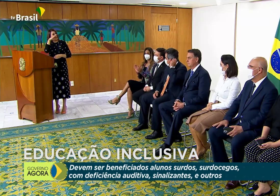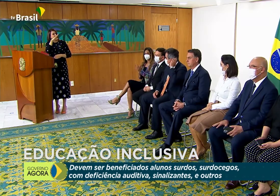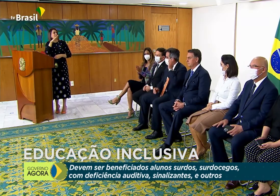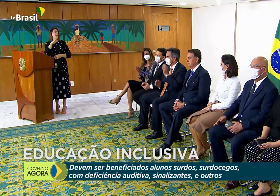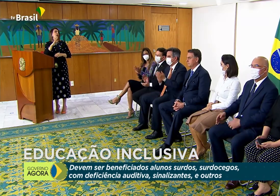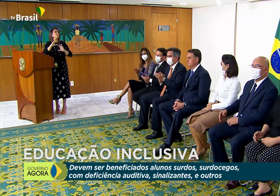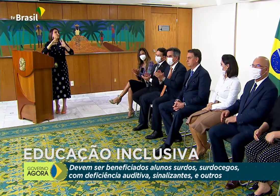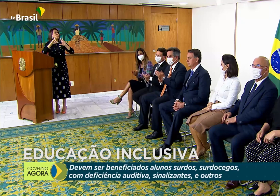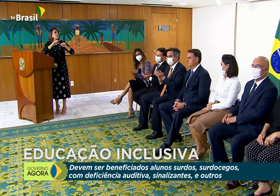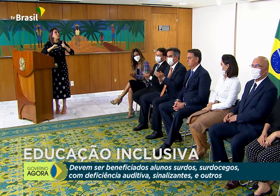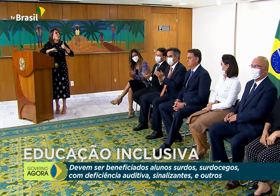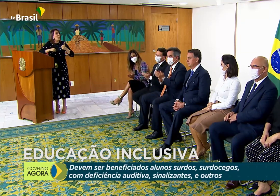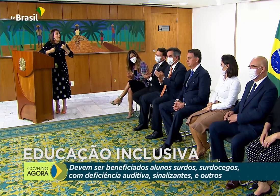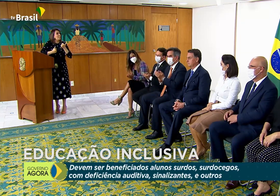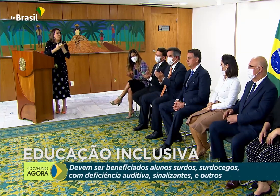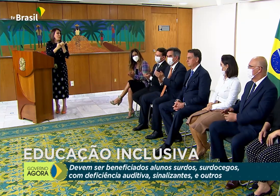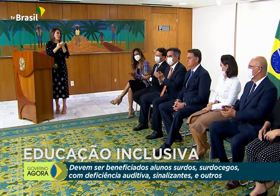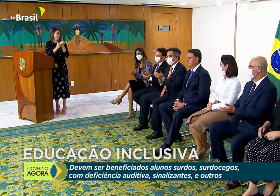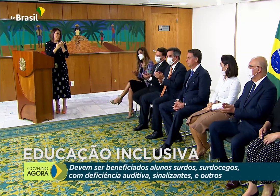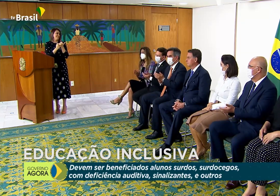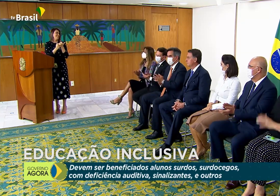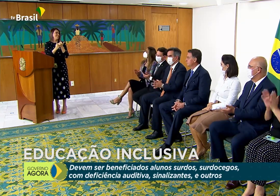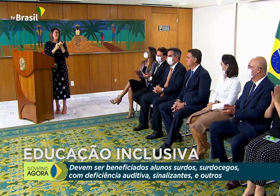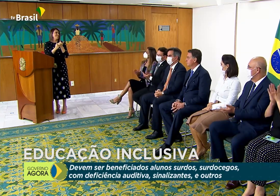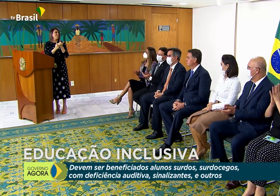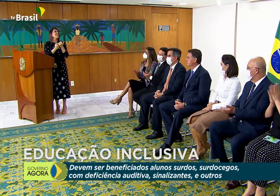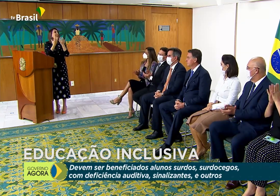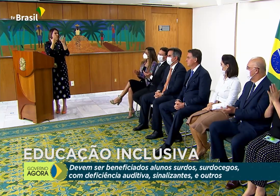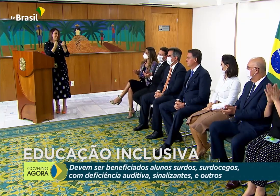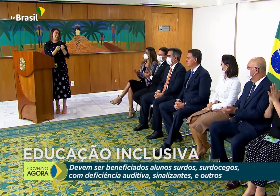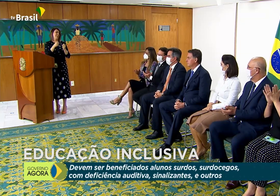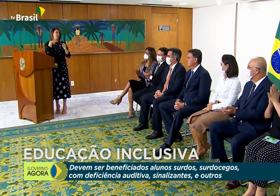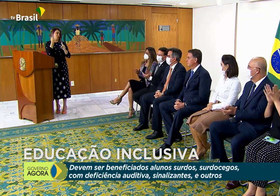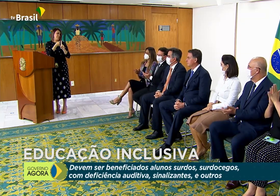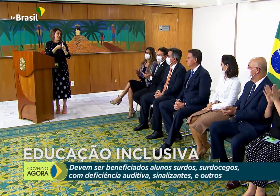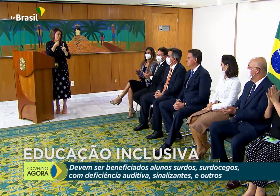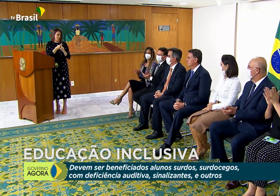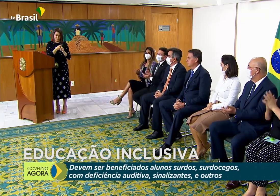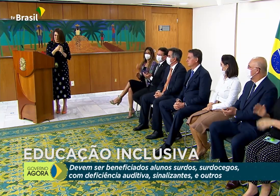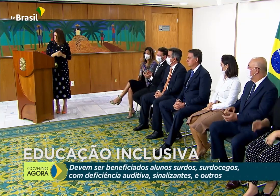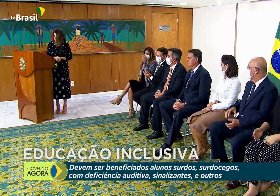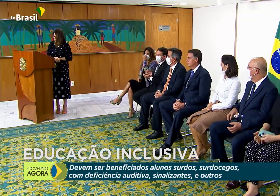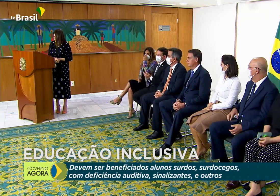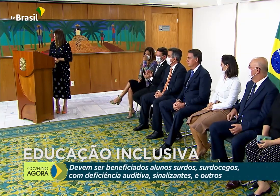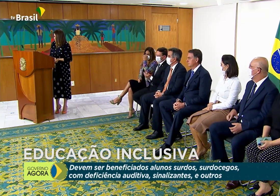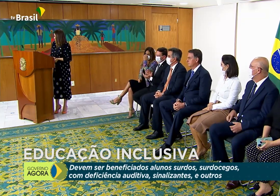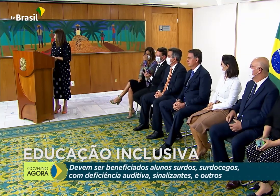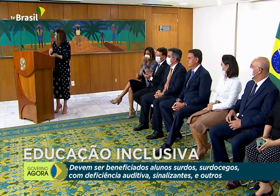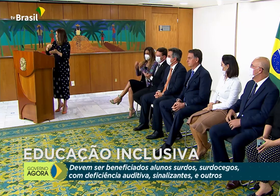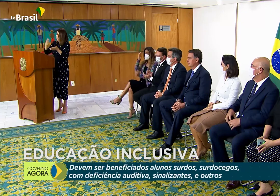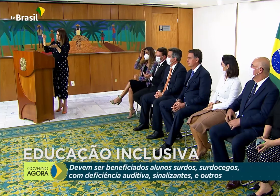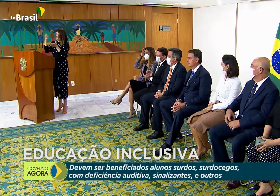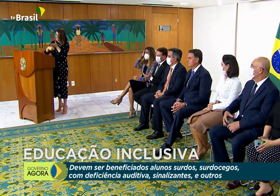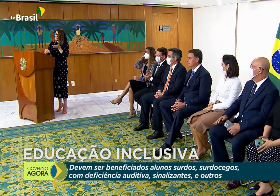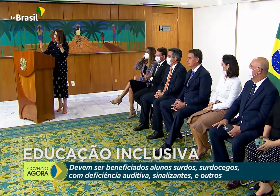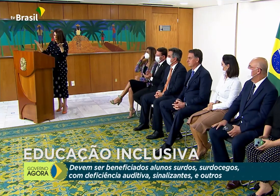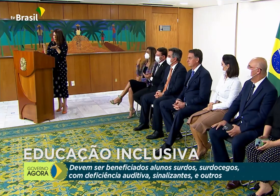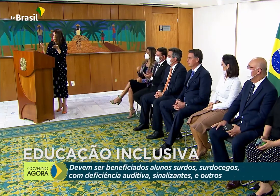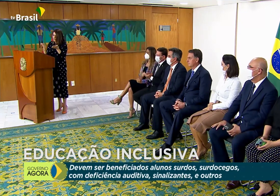ao presidente Bolsonaro, pelo apoio incansável por nossa luta, em nossa luta.